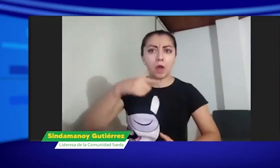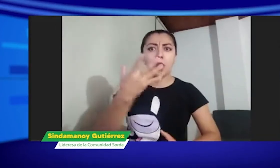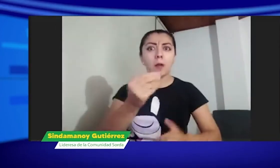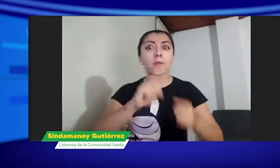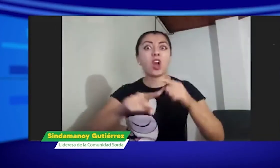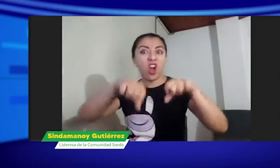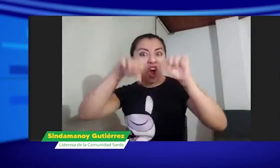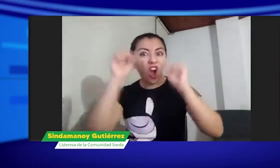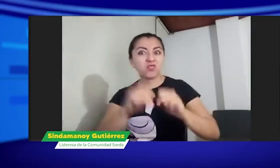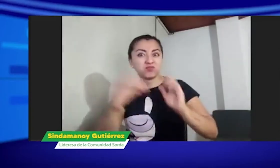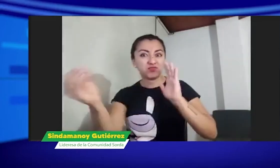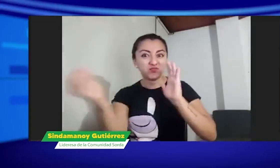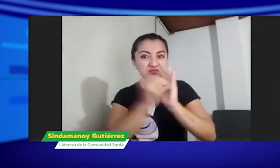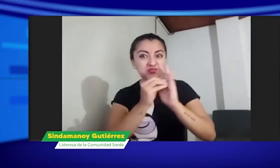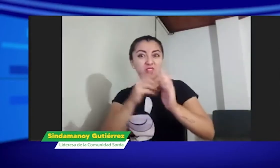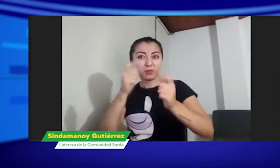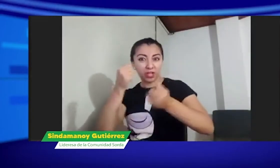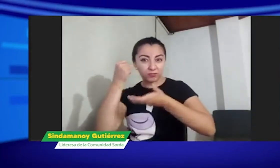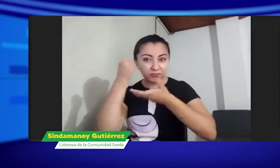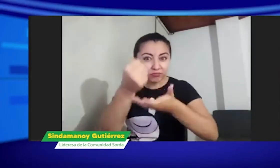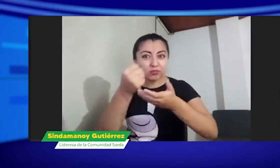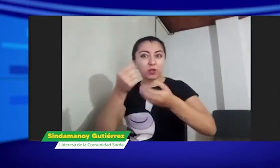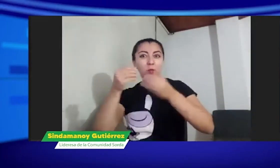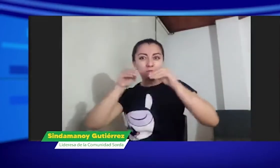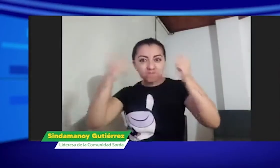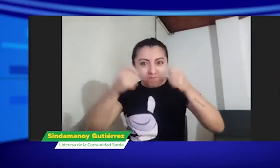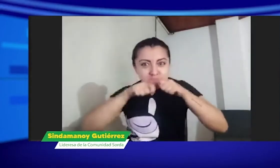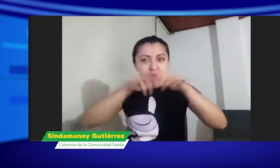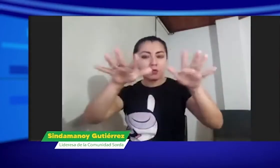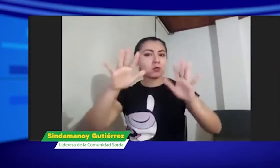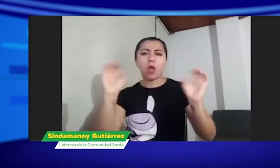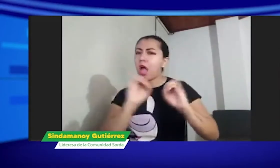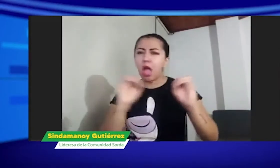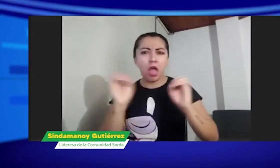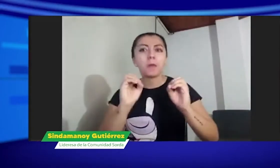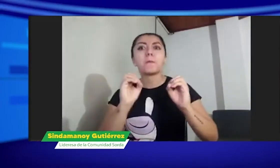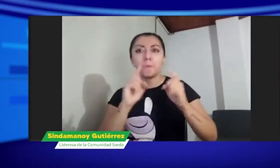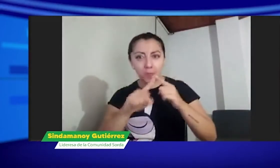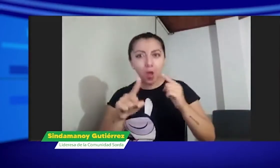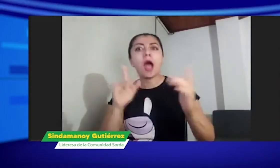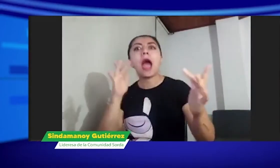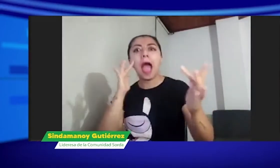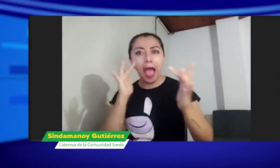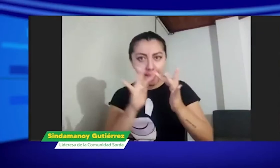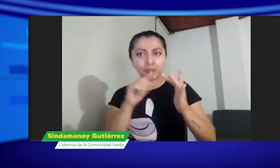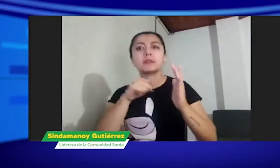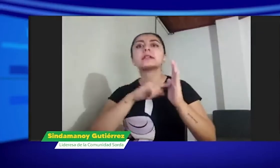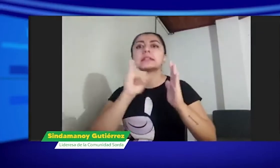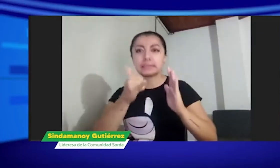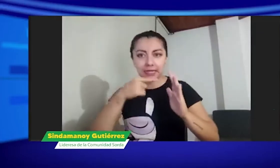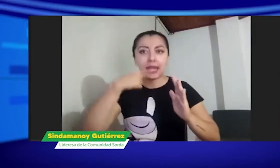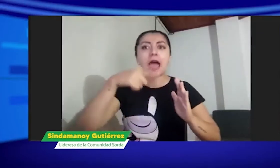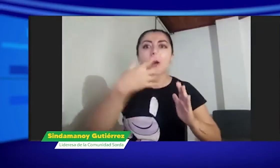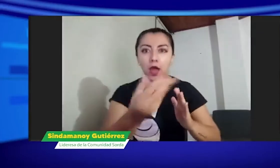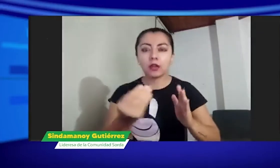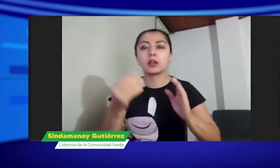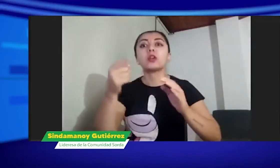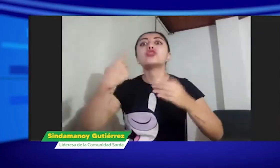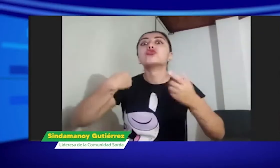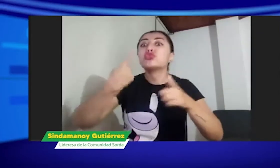que de acuerdo a esta sentencia podamos hablar de un patrimonio, un patrimonio como la lengua de señas,